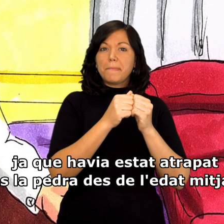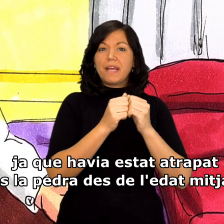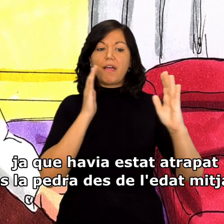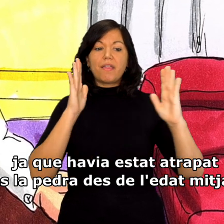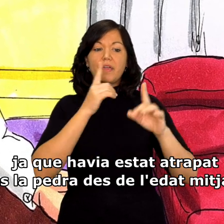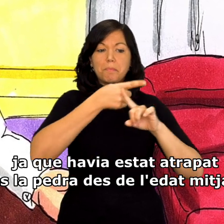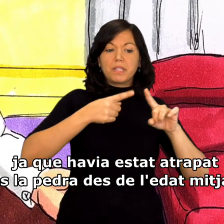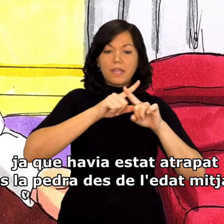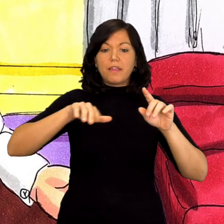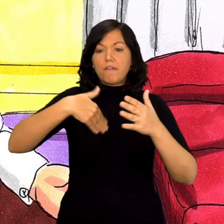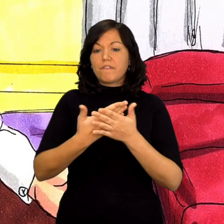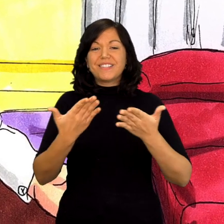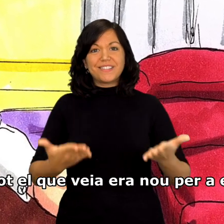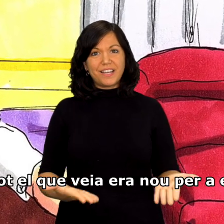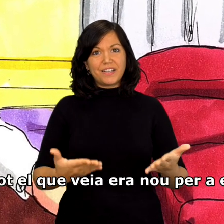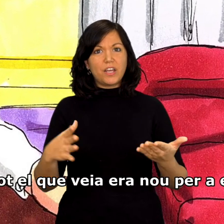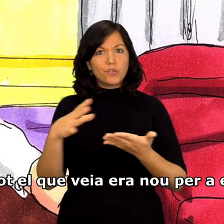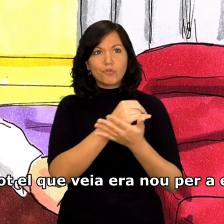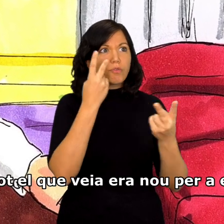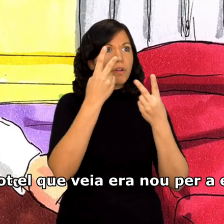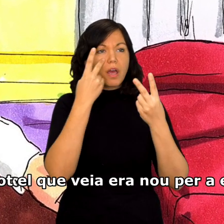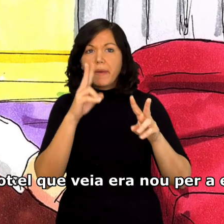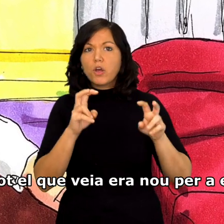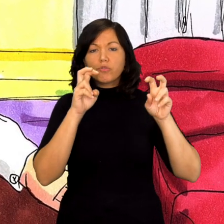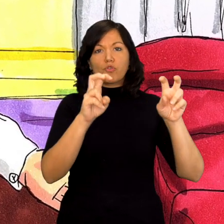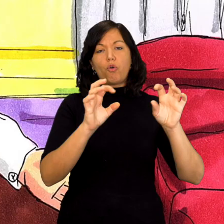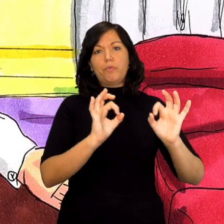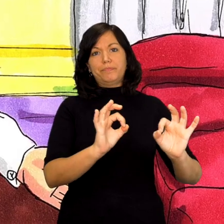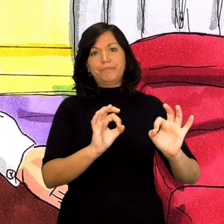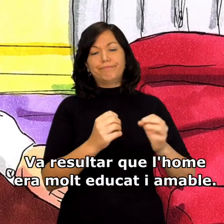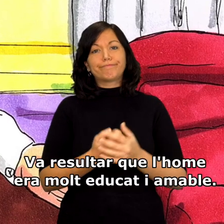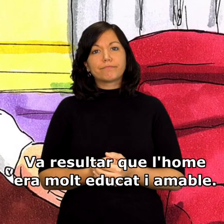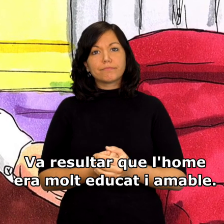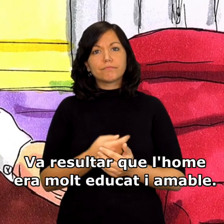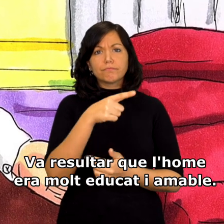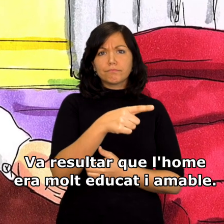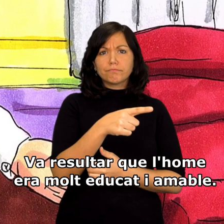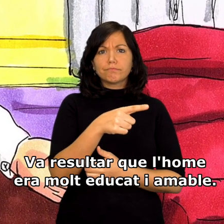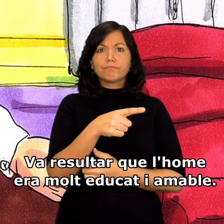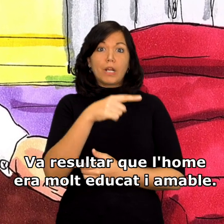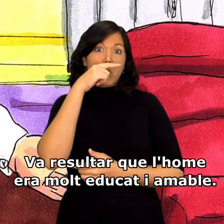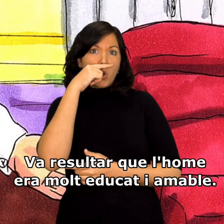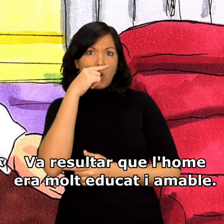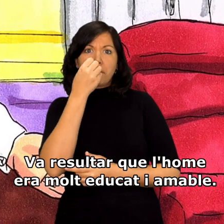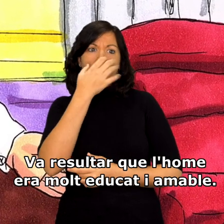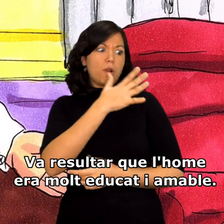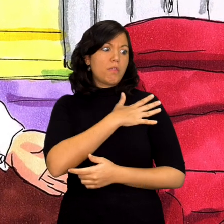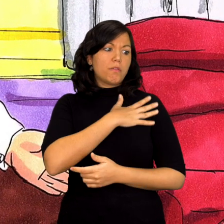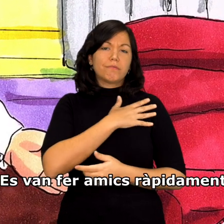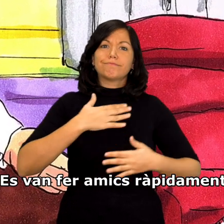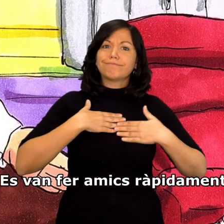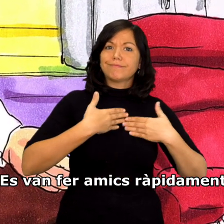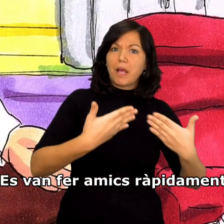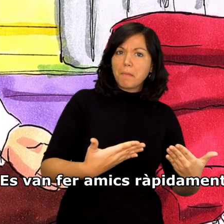pedra des de l'edat mitjana. Tot el que veia era nou per ell. Va resultar que l'home era molt educat i amable.